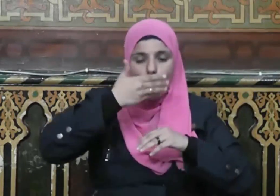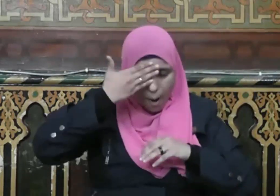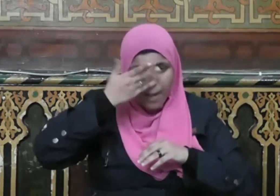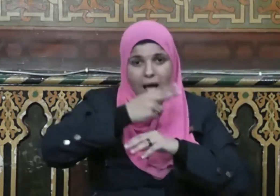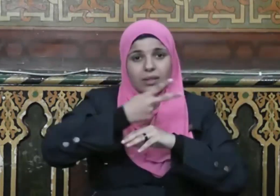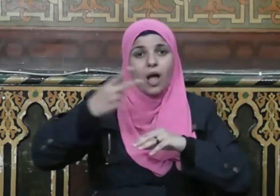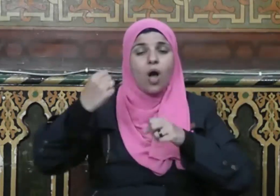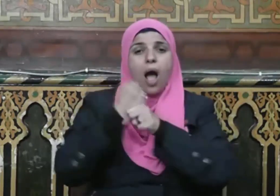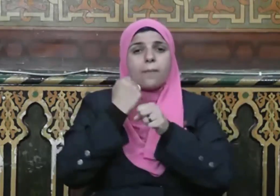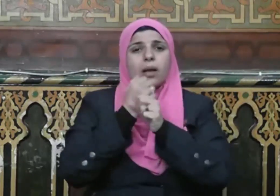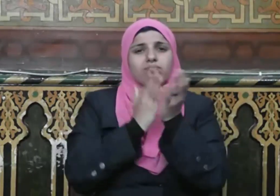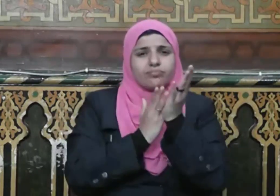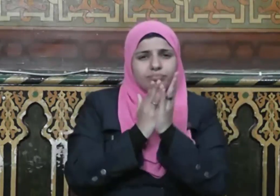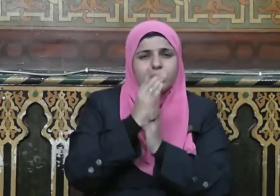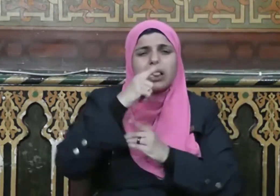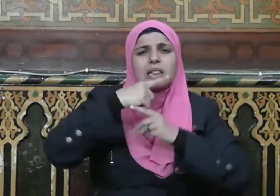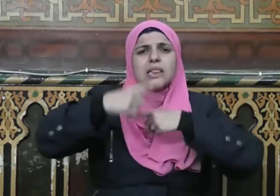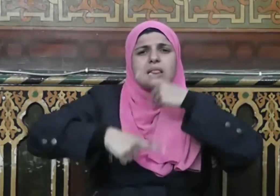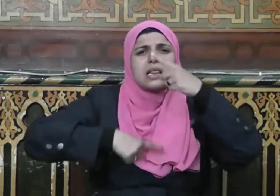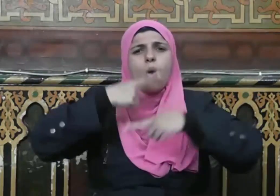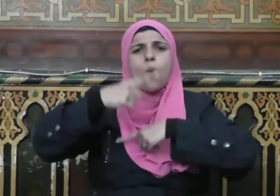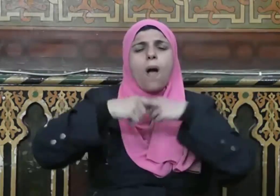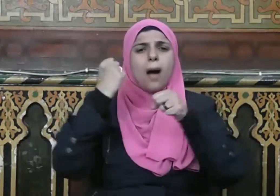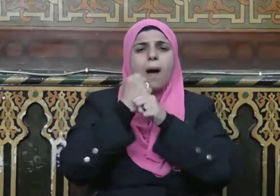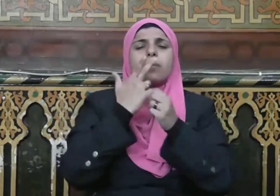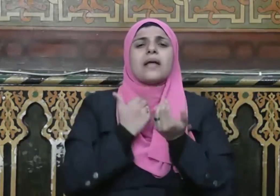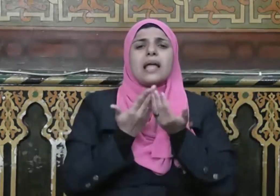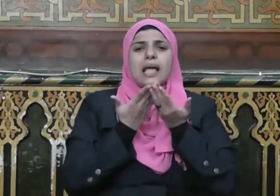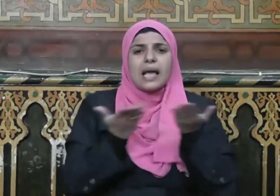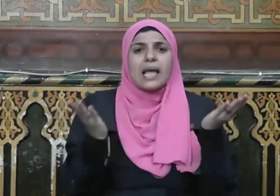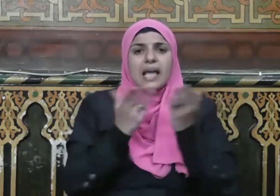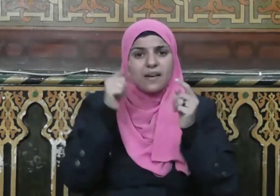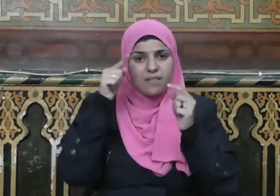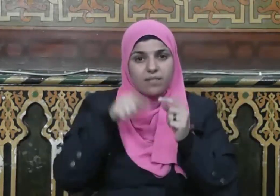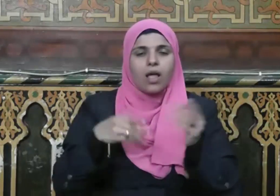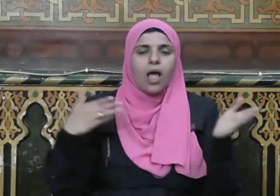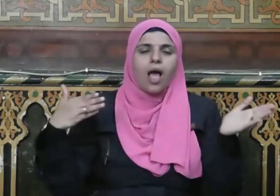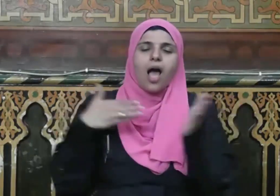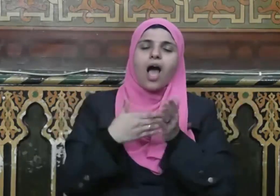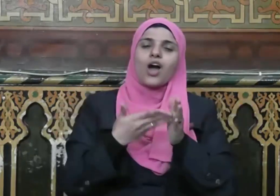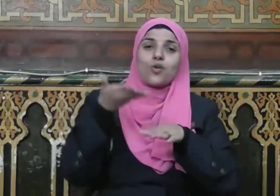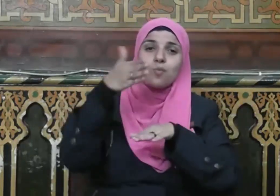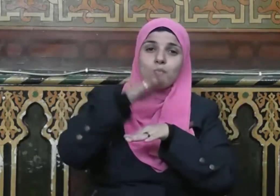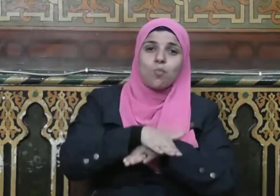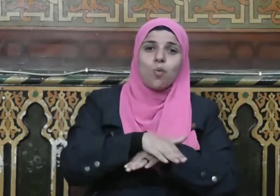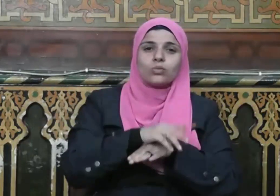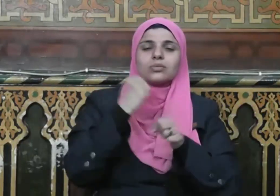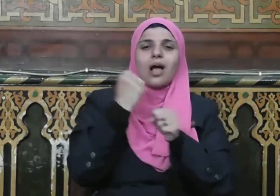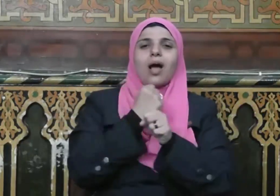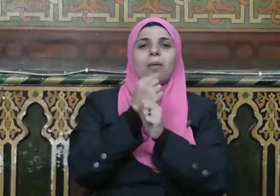وداوم على فعل الخير ختم له بحسن الخاتمة